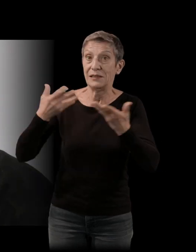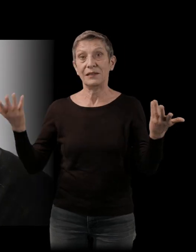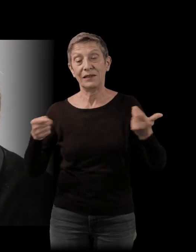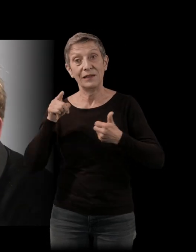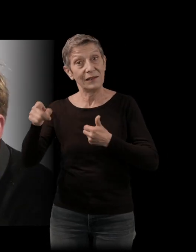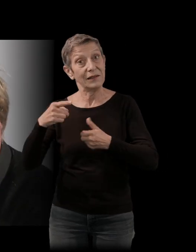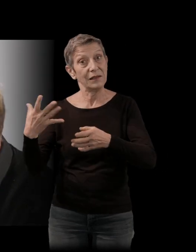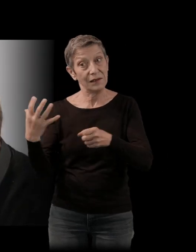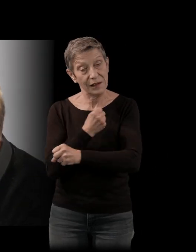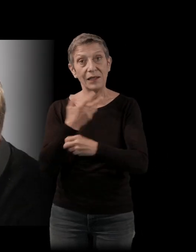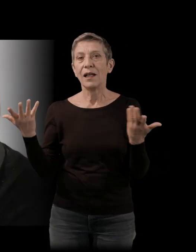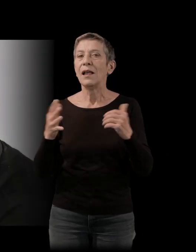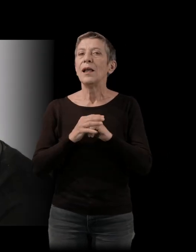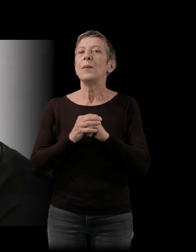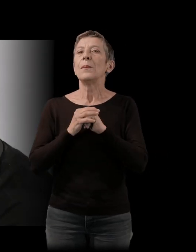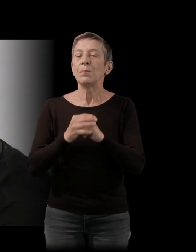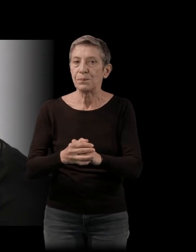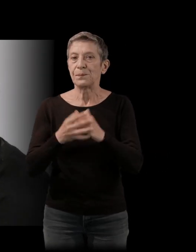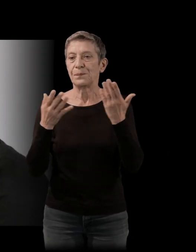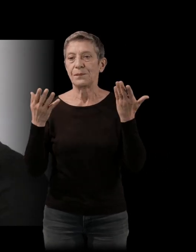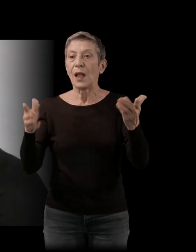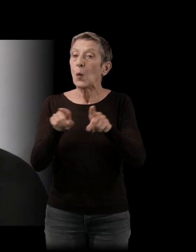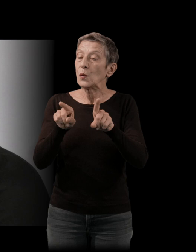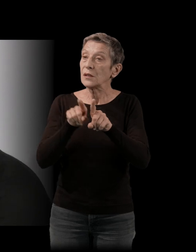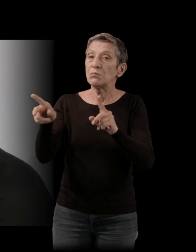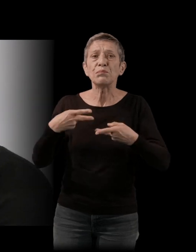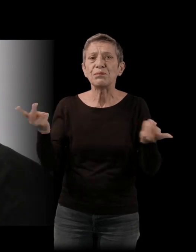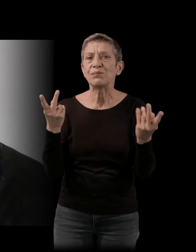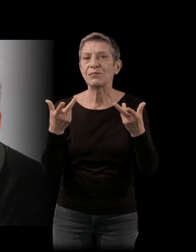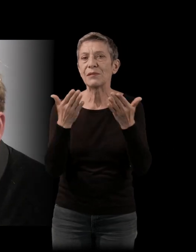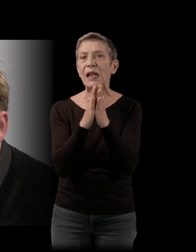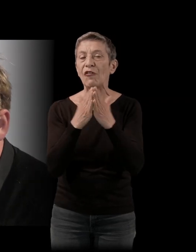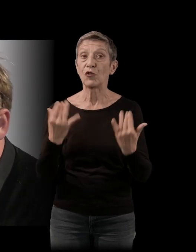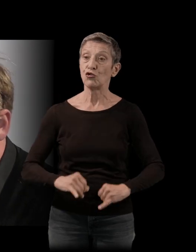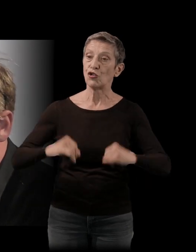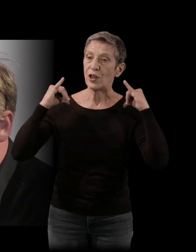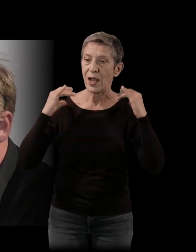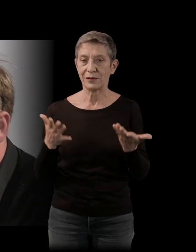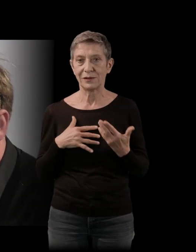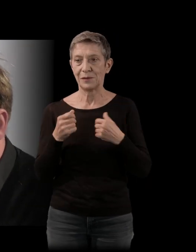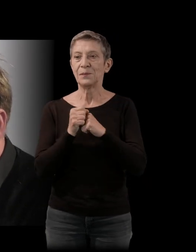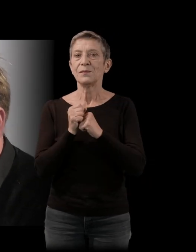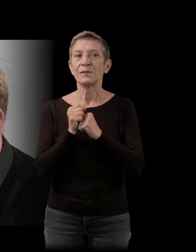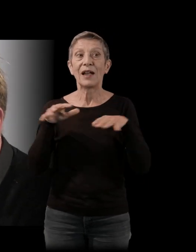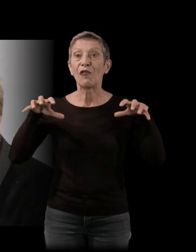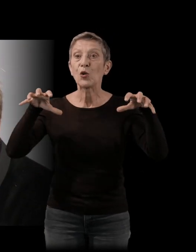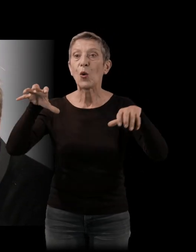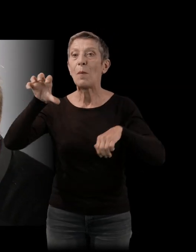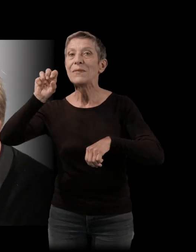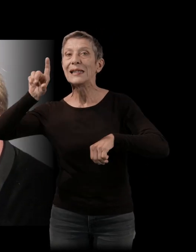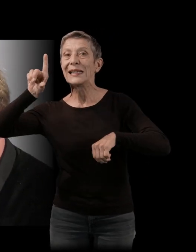You have also published a book Jeunesse, on will be able to you a little Les Fantômes dit ça. So you come back with this